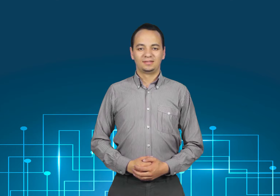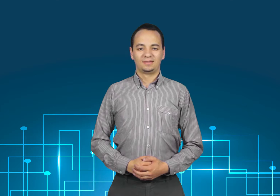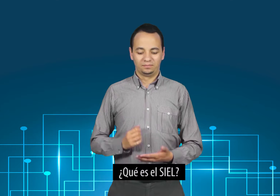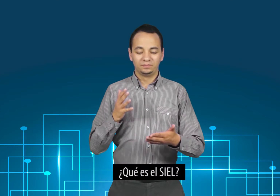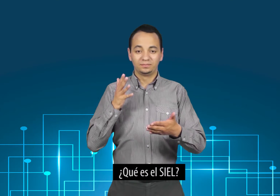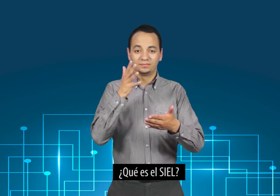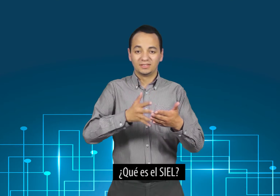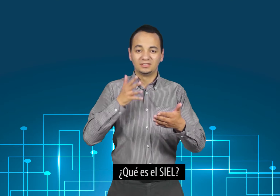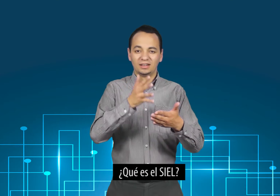¿Qué es el CIEL?